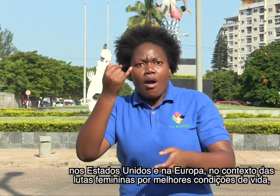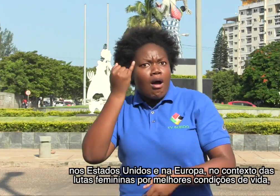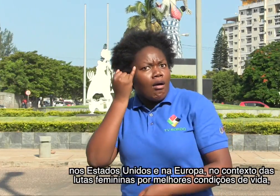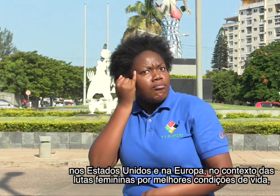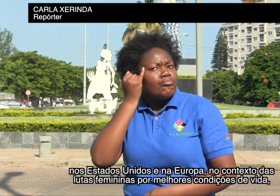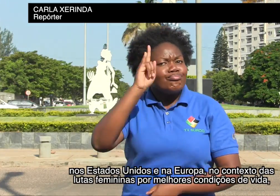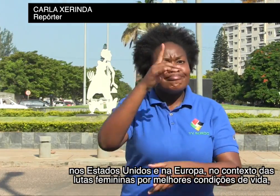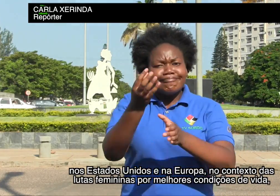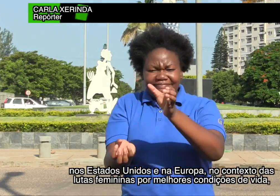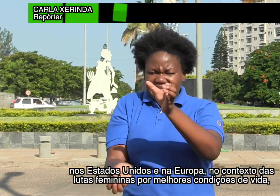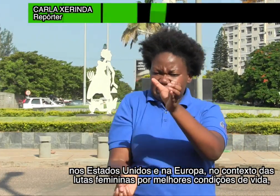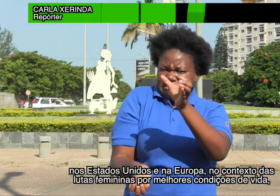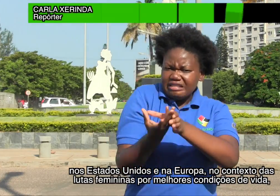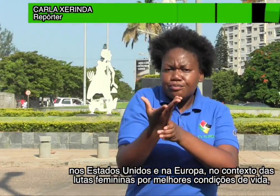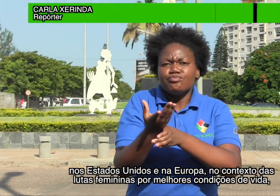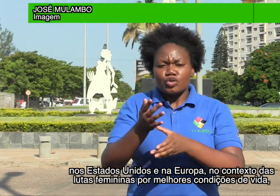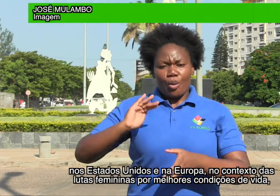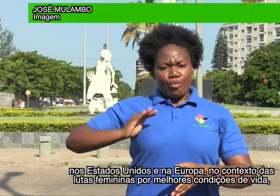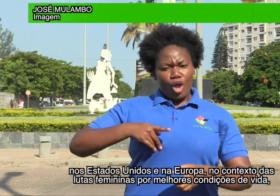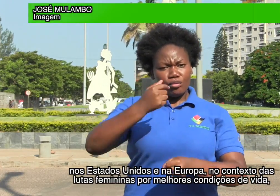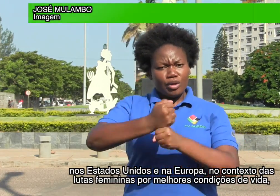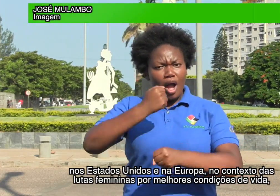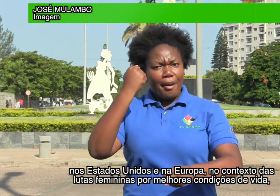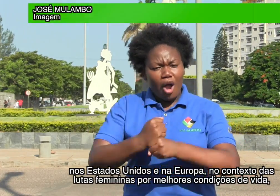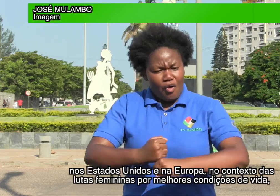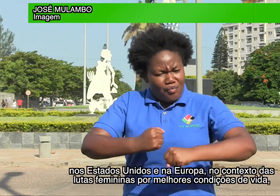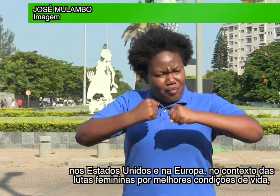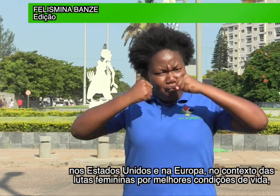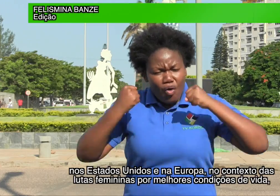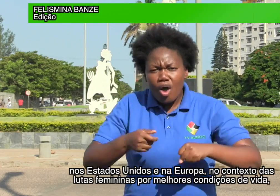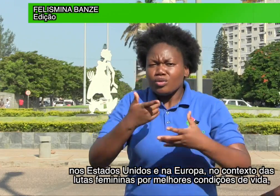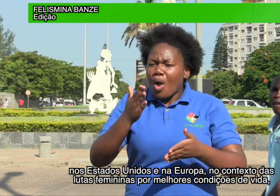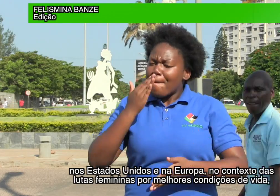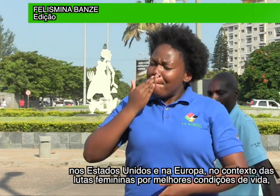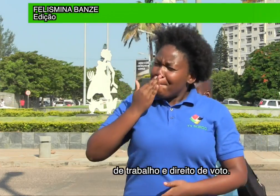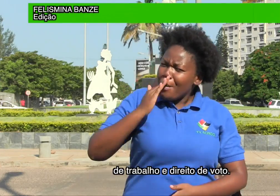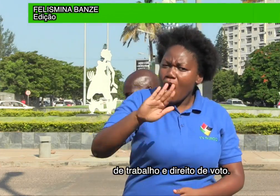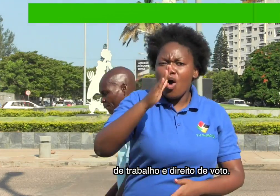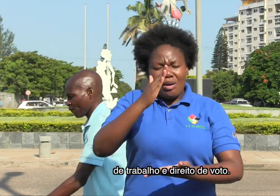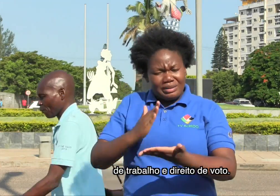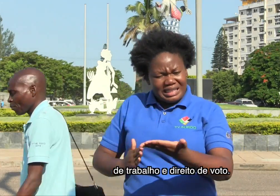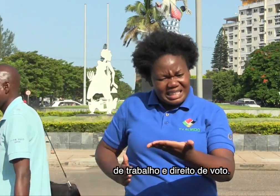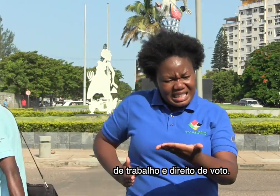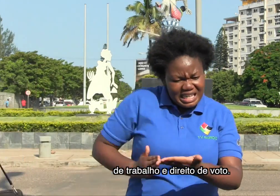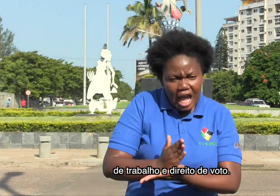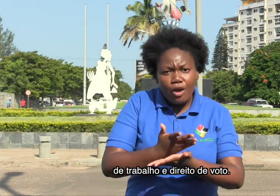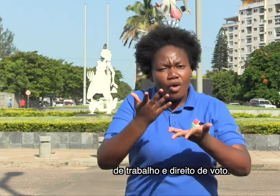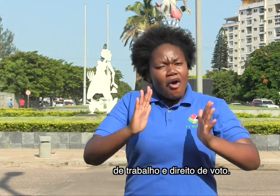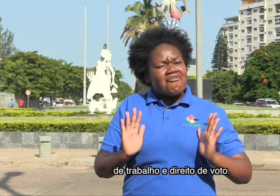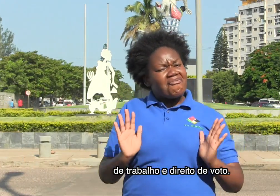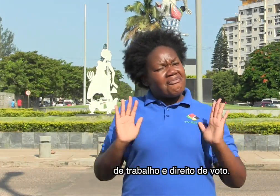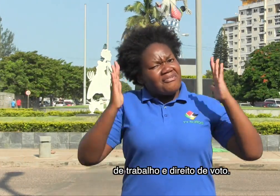Estados Unidos e Europa, no contexto das lutas femininas por melhores condições de vida, de trabalho e direito de voto.